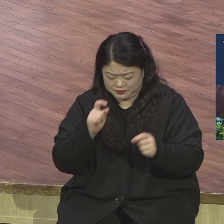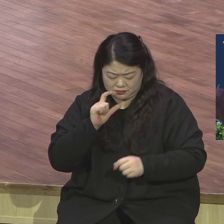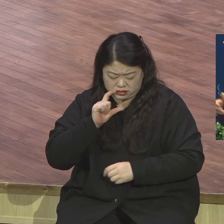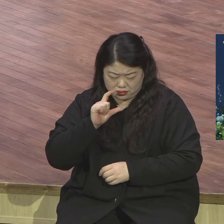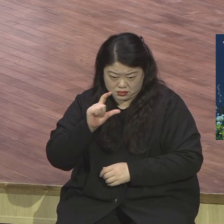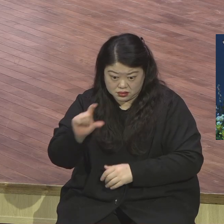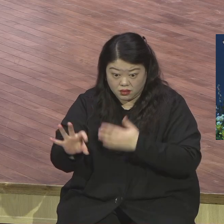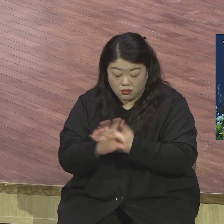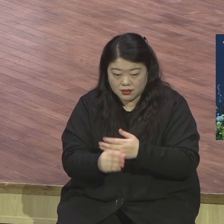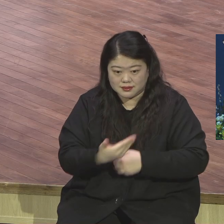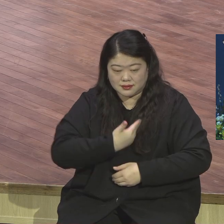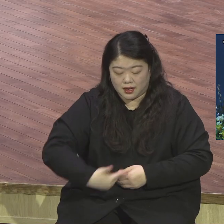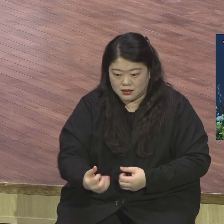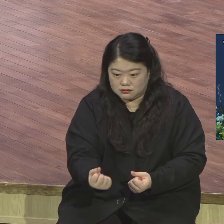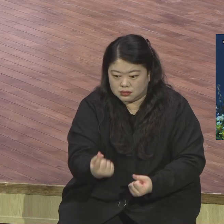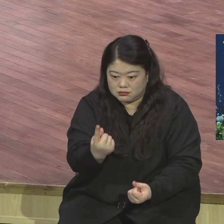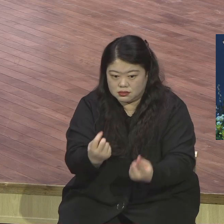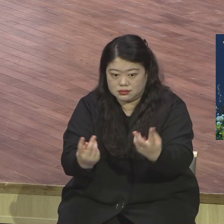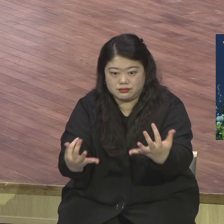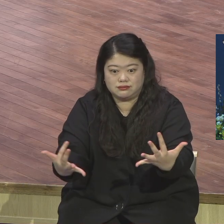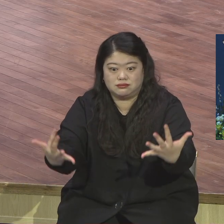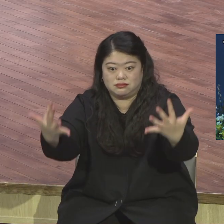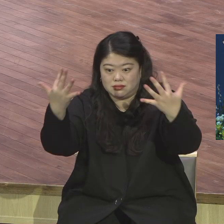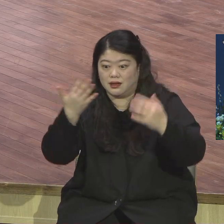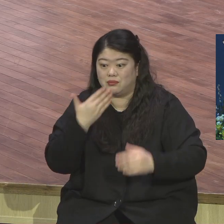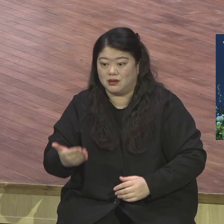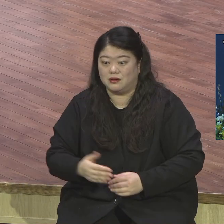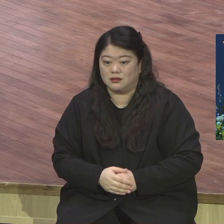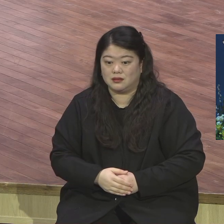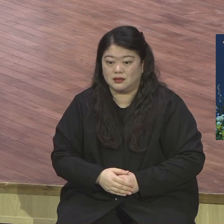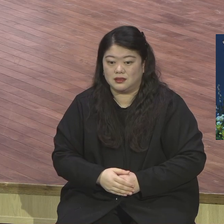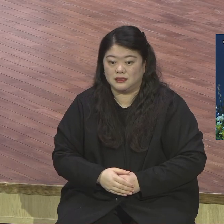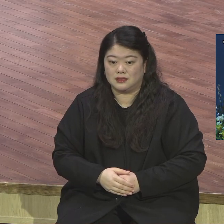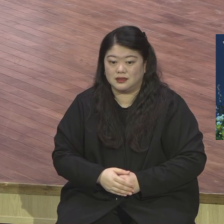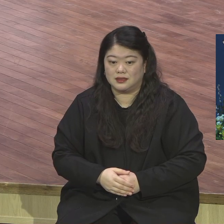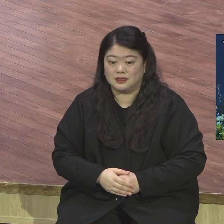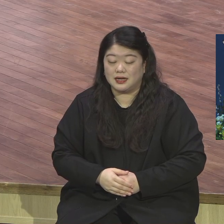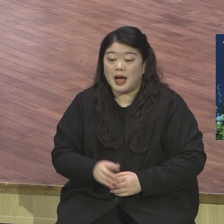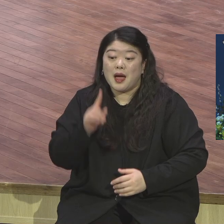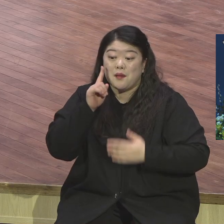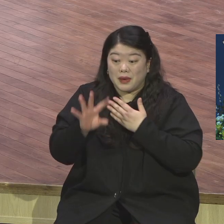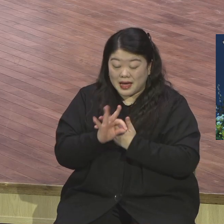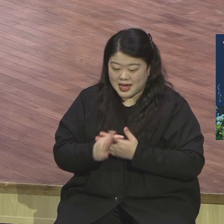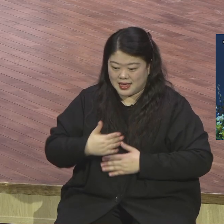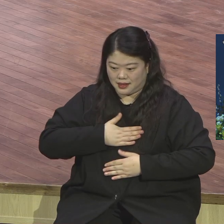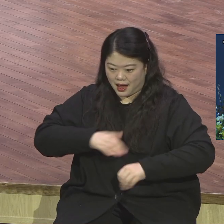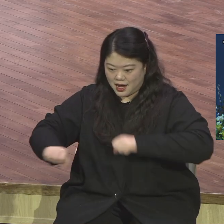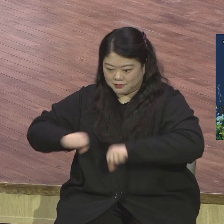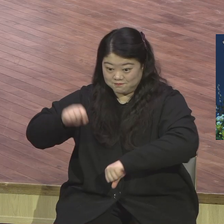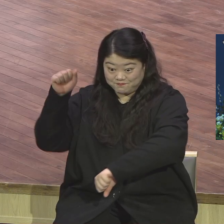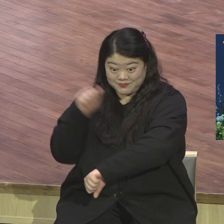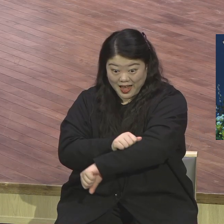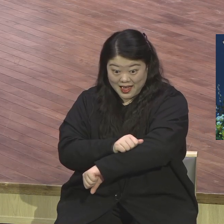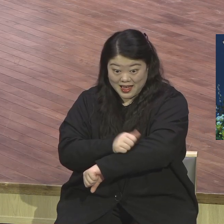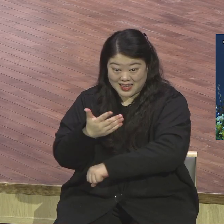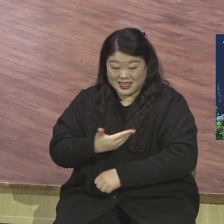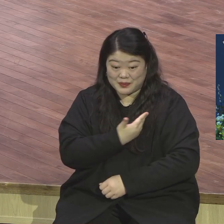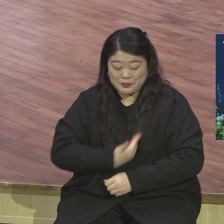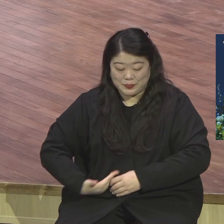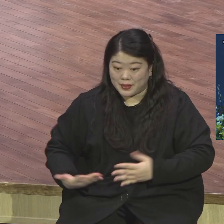없어져버려. 왜? 제자를 세워놔지 않기 때문에. 제자가 뭐예요? 성경적으로 예수가 글씨드라고 66권을 통해서